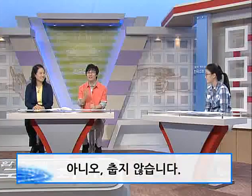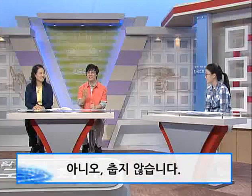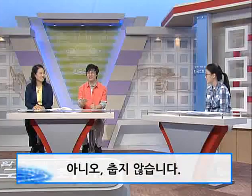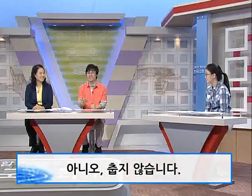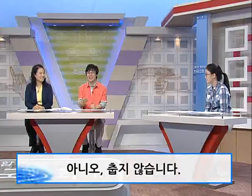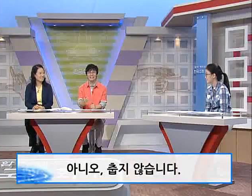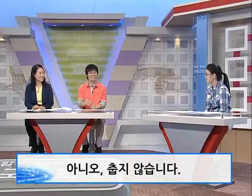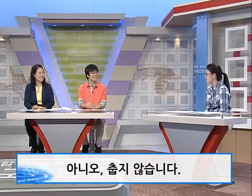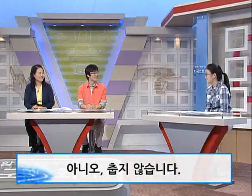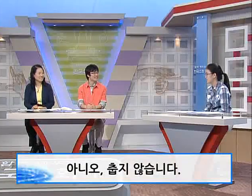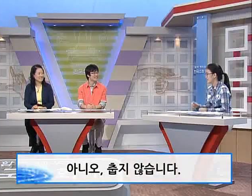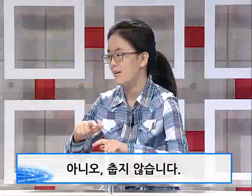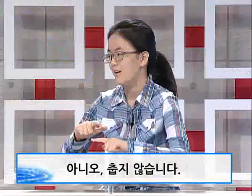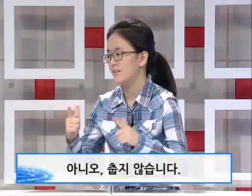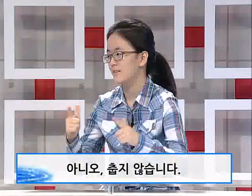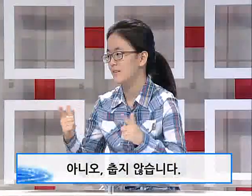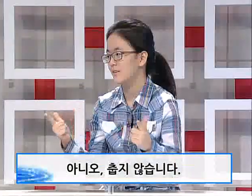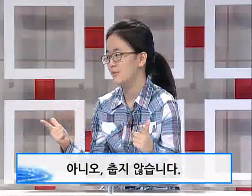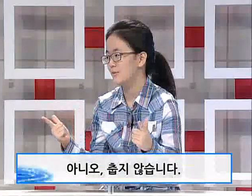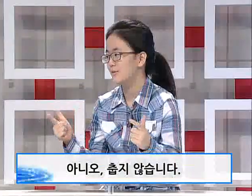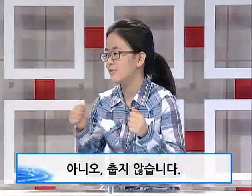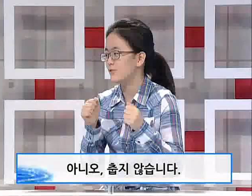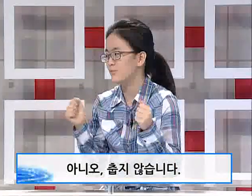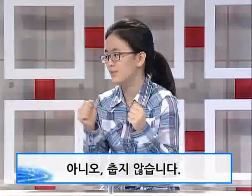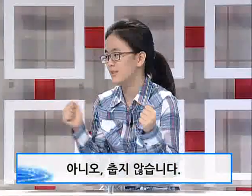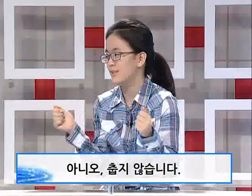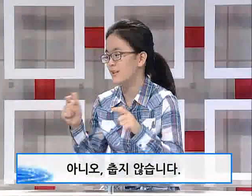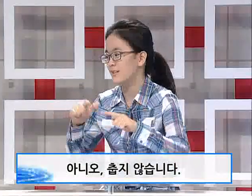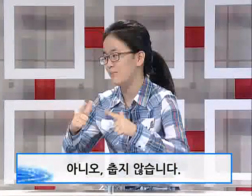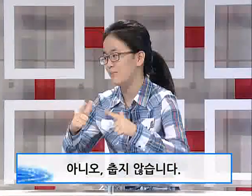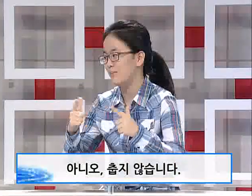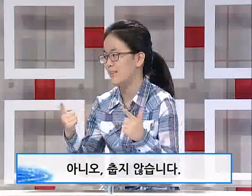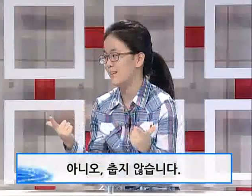보시겠습니다. 아니요, 춥지 않습니다.